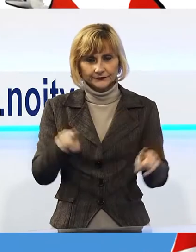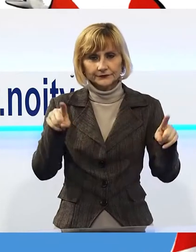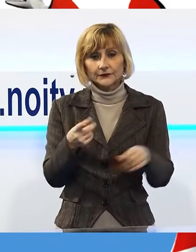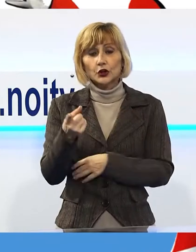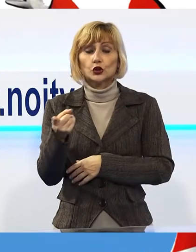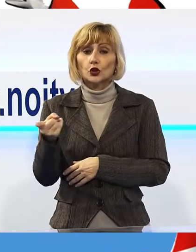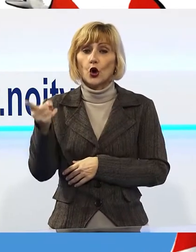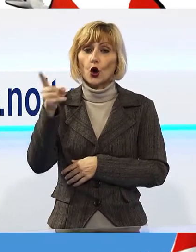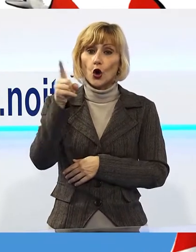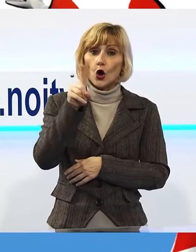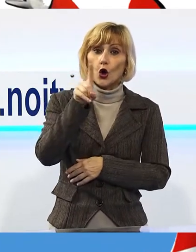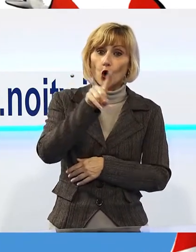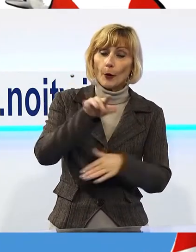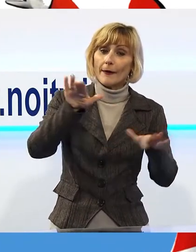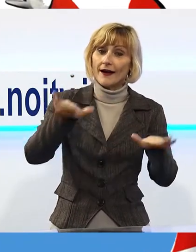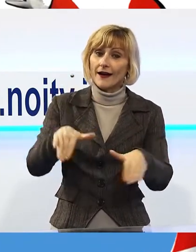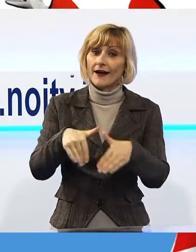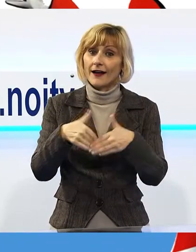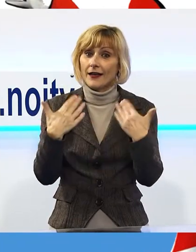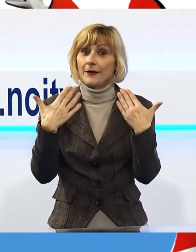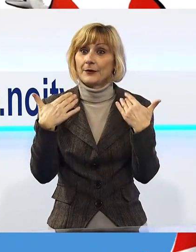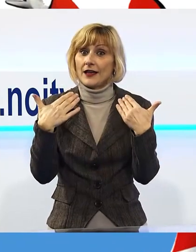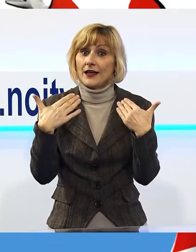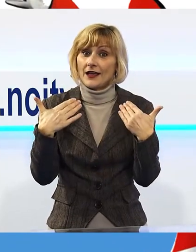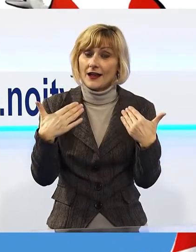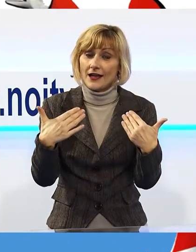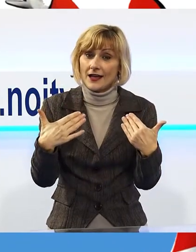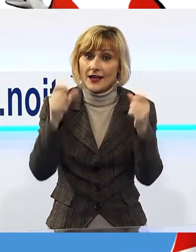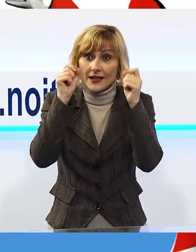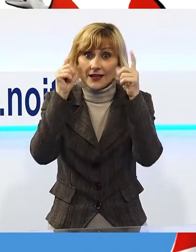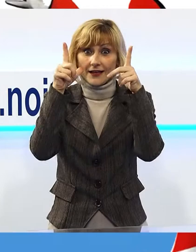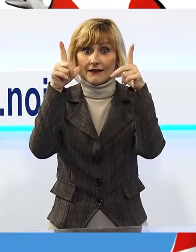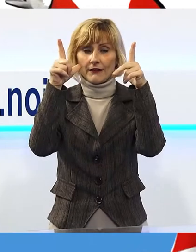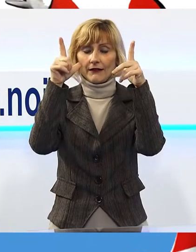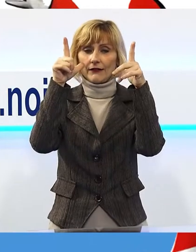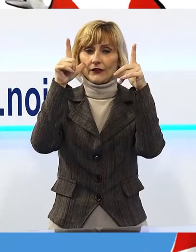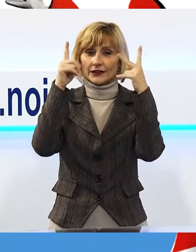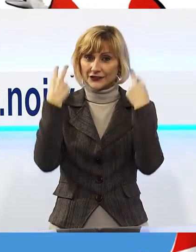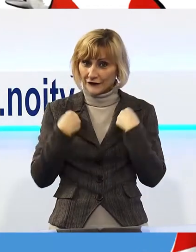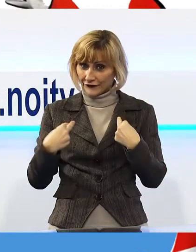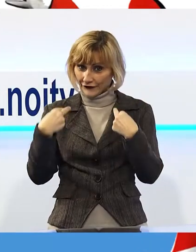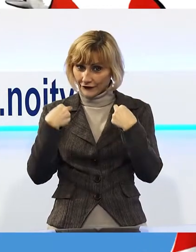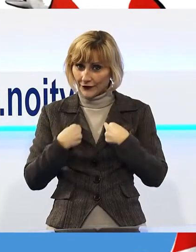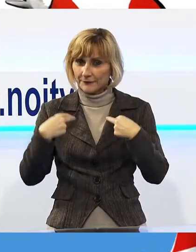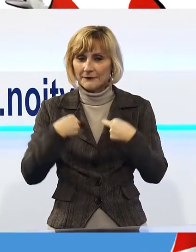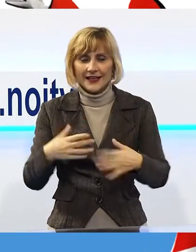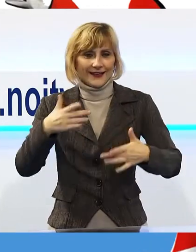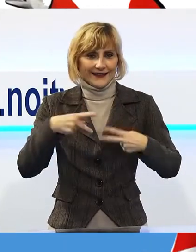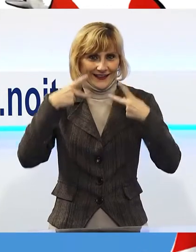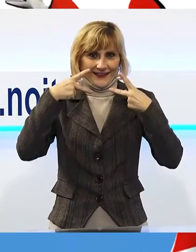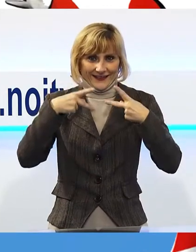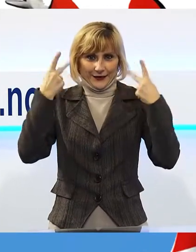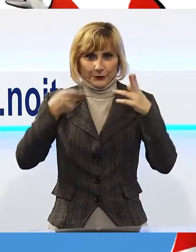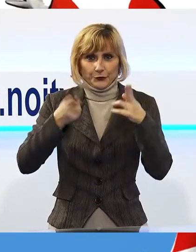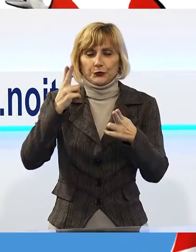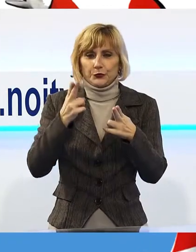Domattina molto presto, sarai vivo, sarai desto, ma però sarai più mesto, feste e vitto, tra